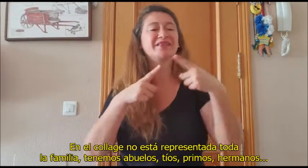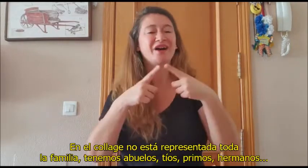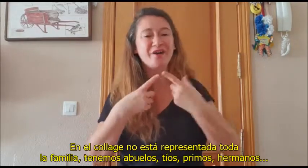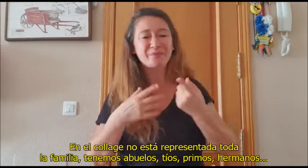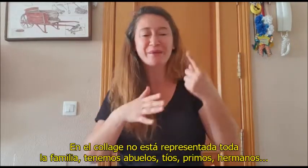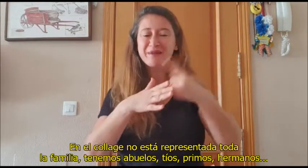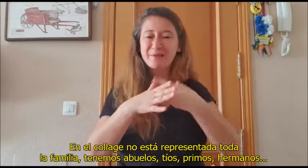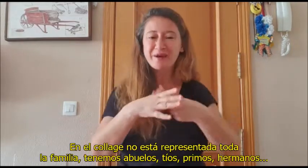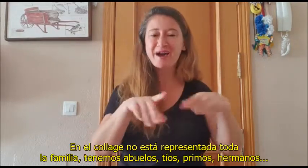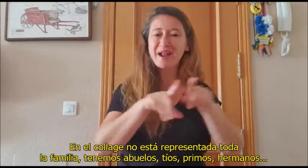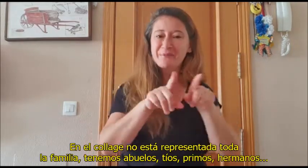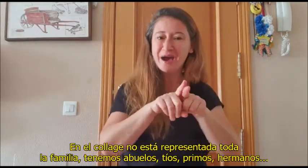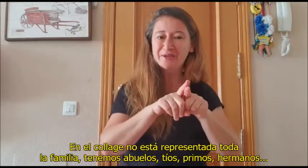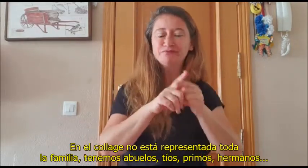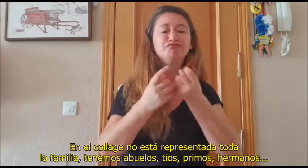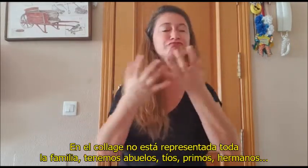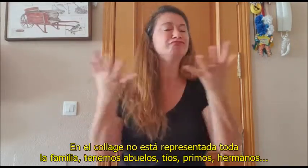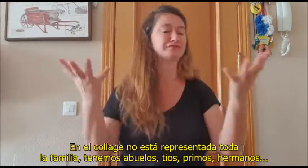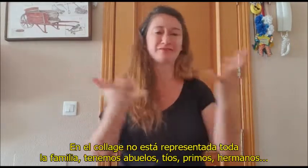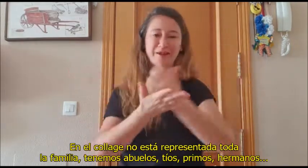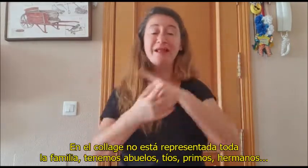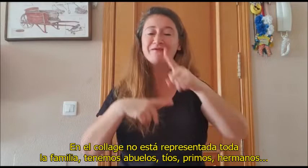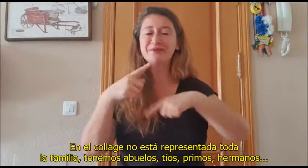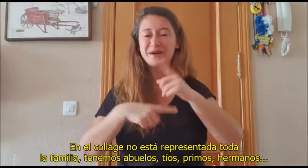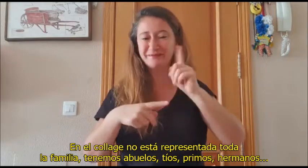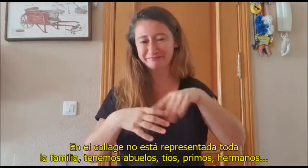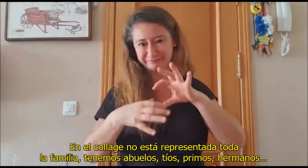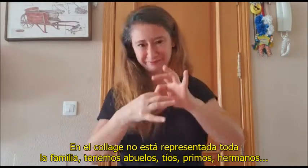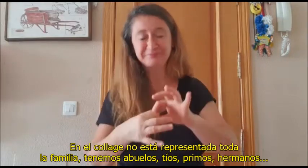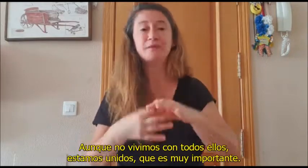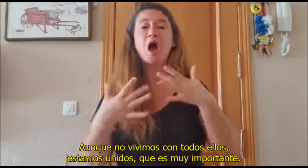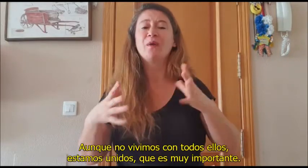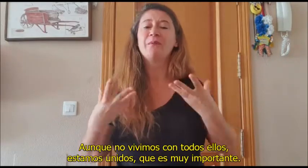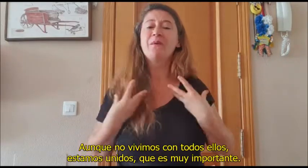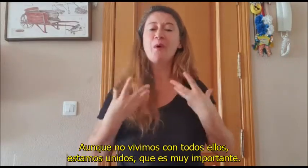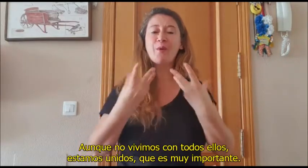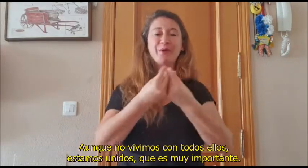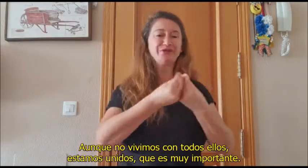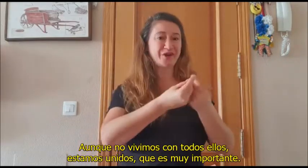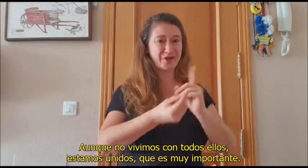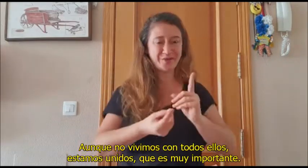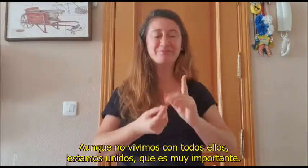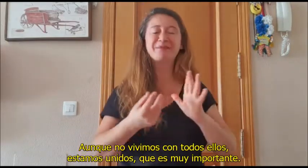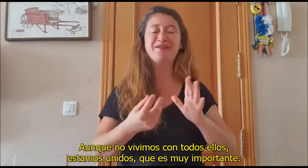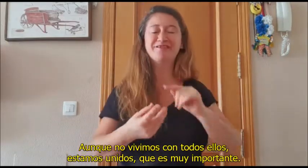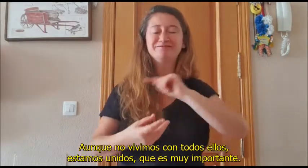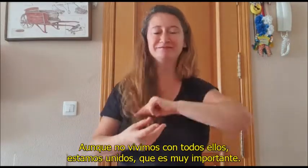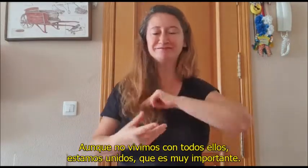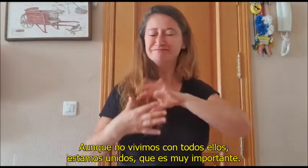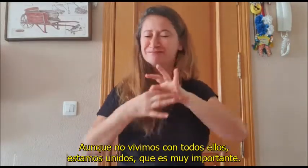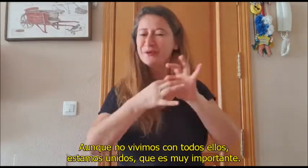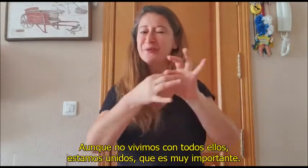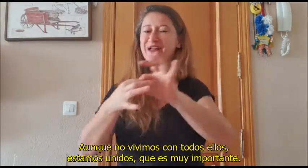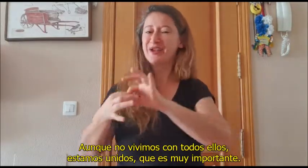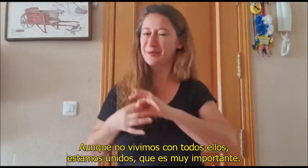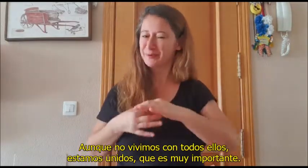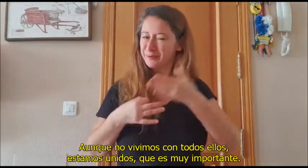representada toda la familia. Tenemos abuelos, tíos, primos, hermanos. Aunque no vivimos con todos ellos, estamos unidos,